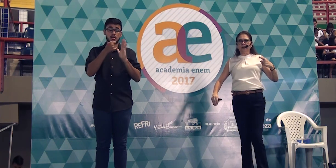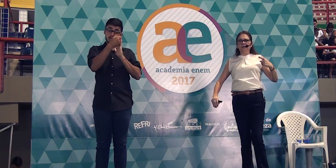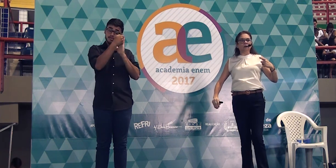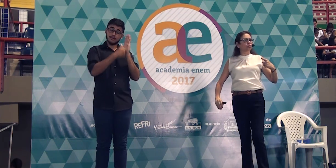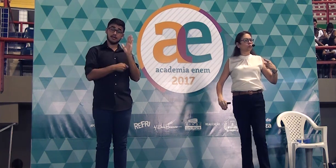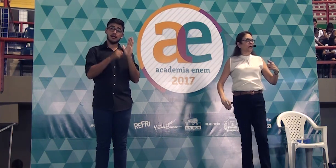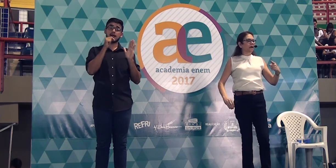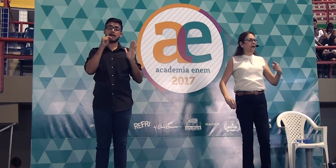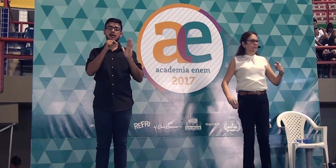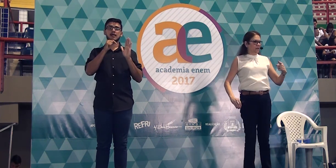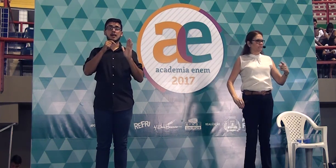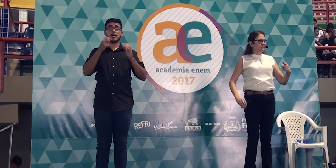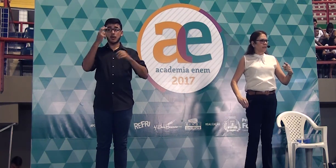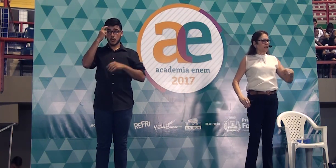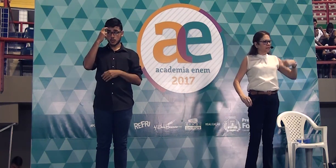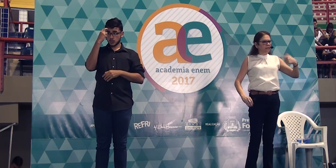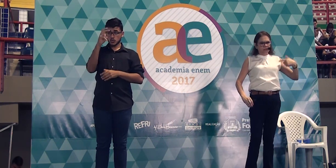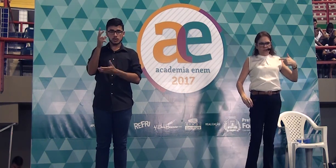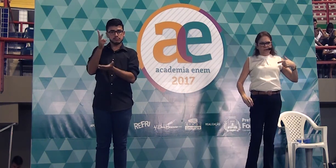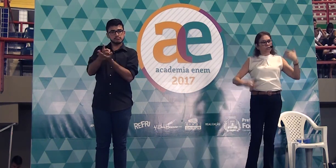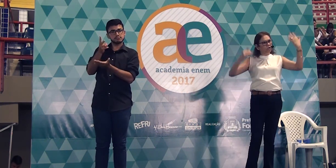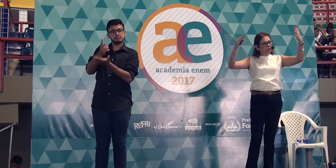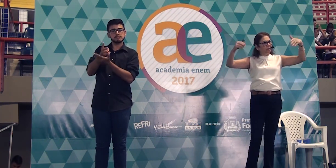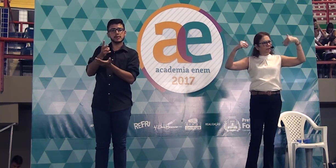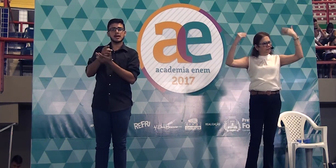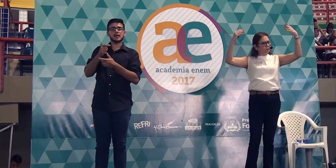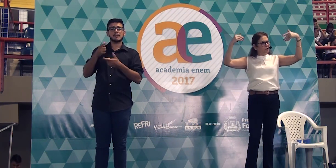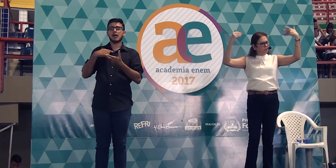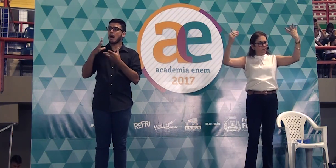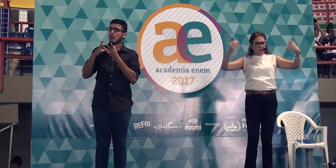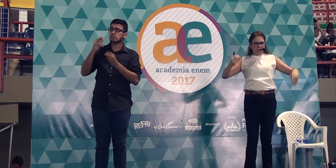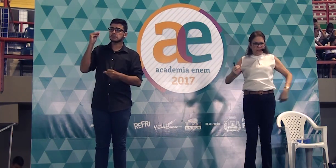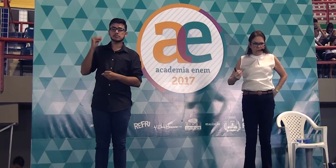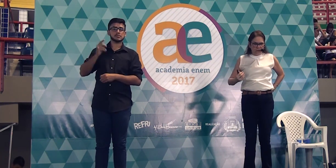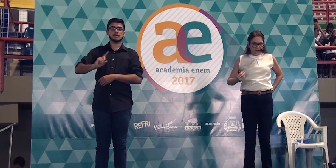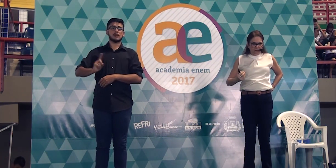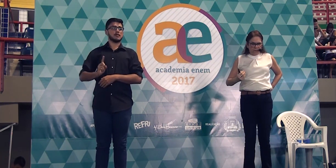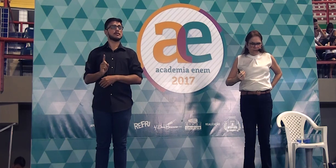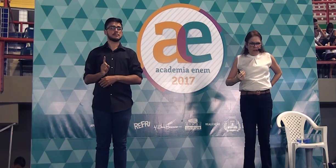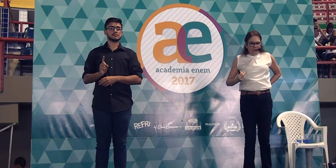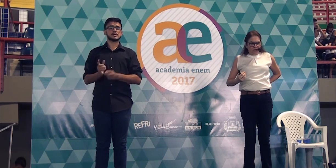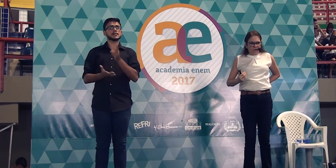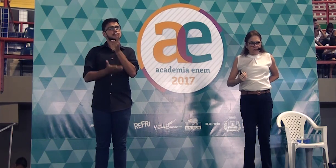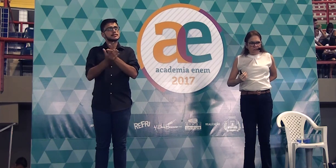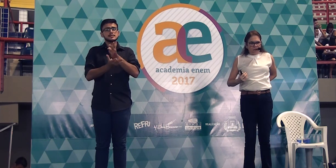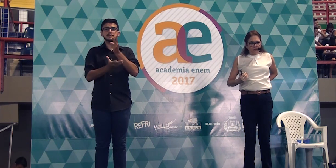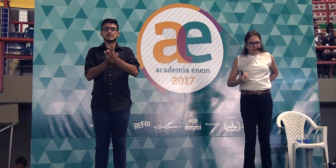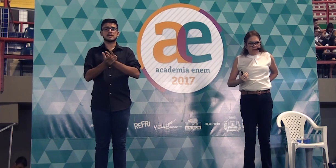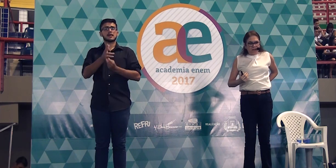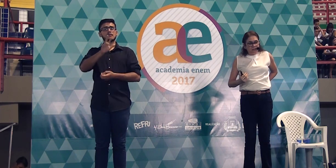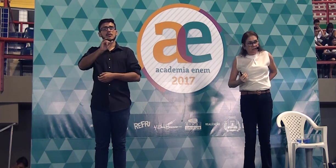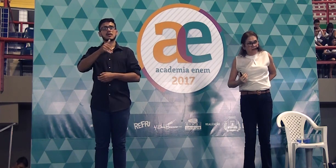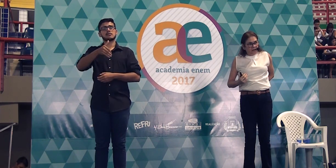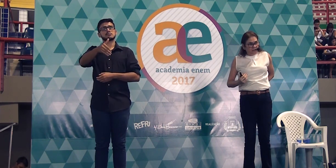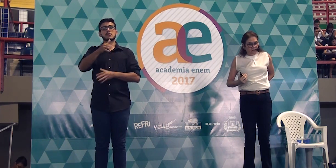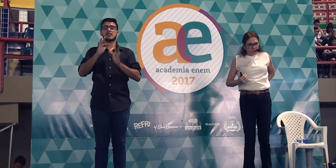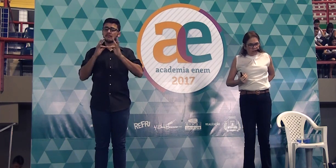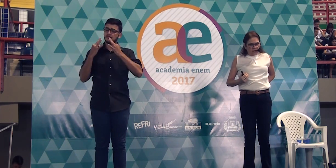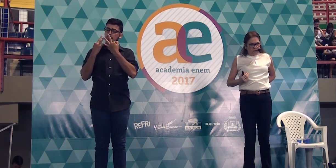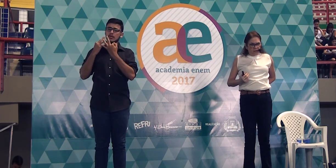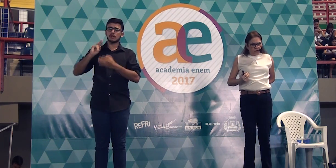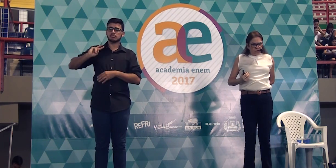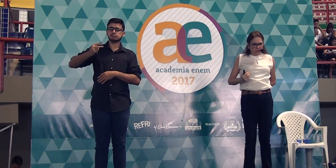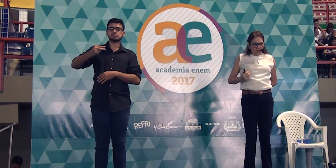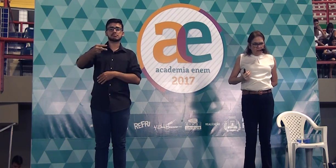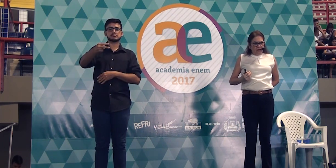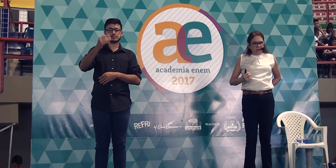não quer que essa cultura acabe, ela seja mantida para as próximas gerações, a fim de haver a transferência